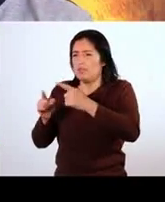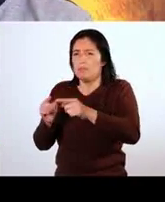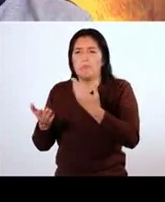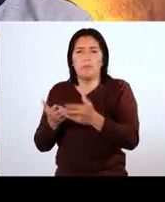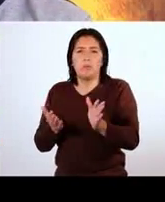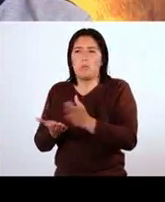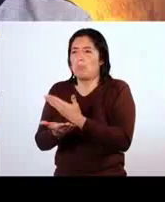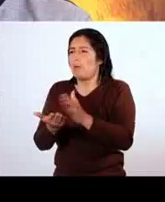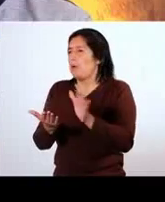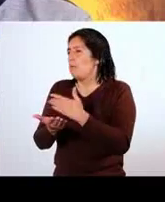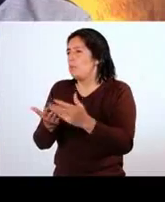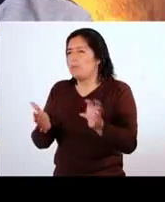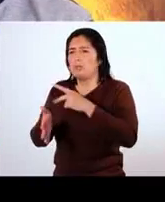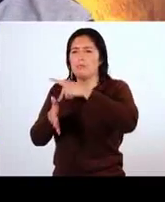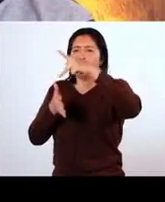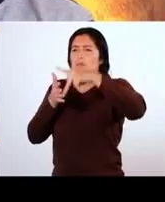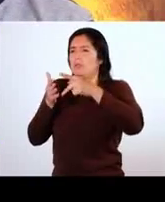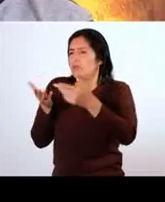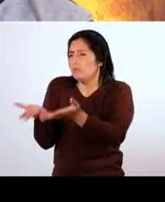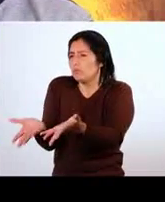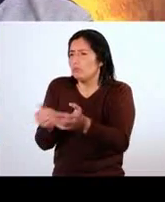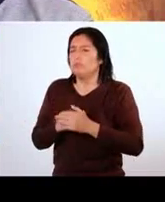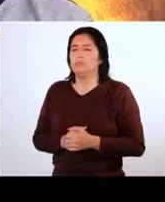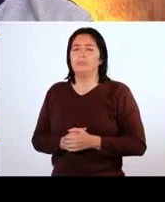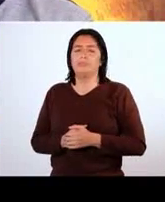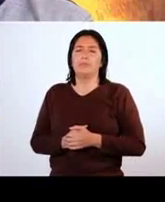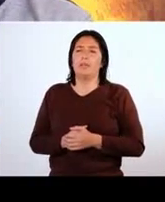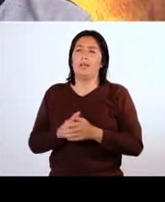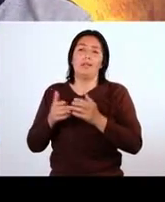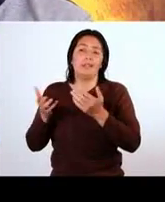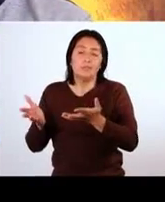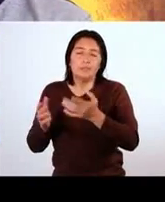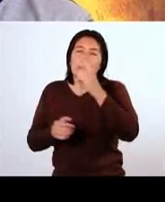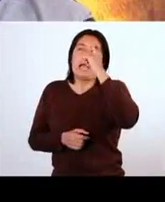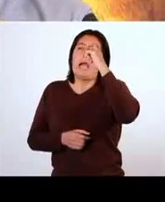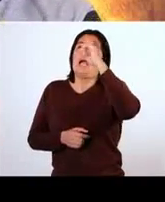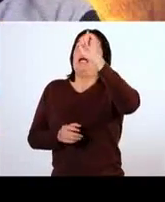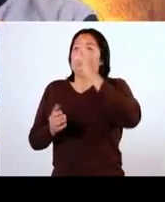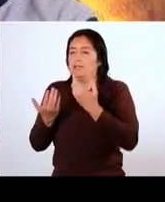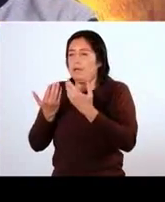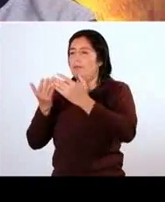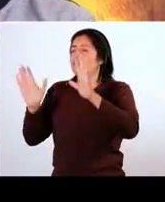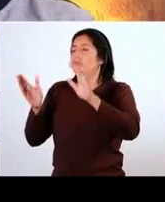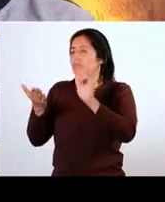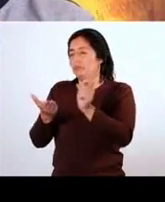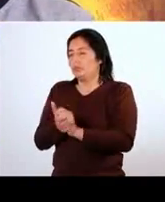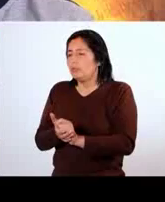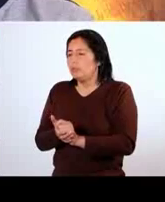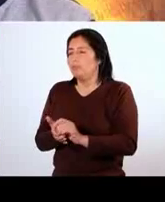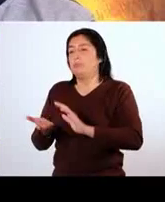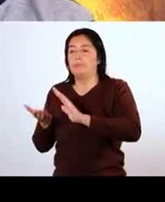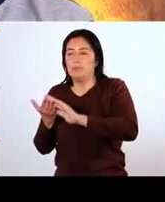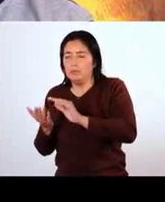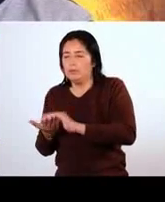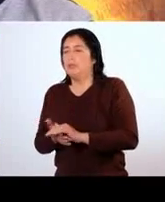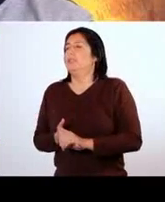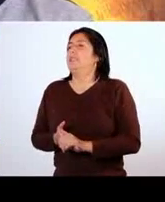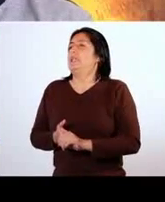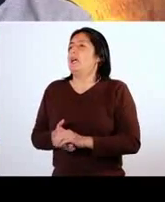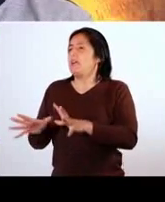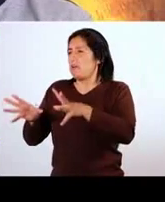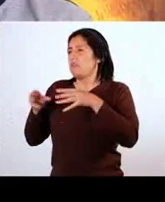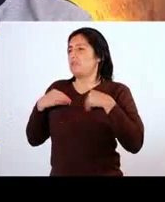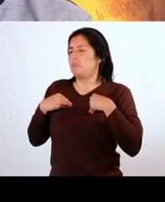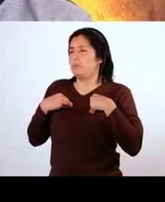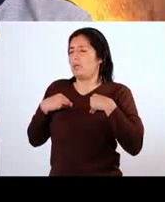pues, una carrera de este tipo. Entonces, se creó la carrera, perdón, se creó la carrera, fue aceptada